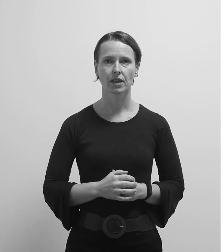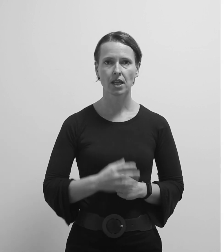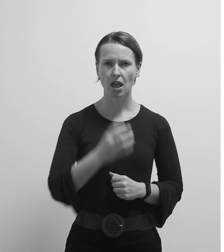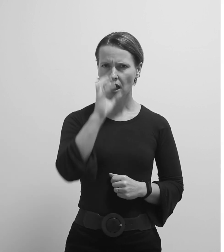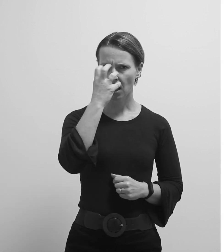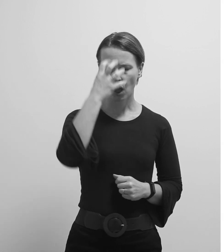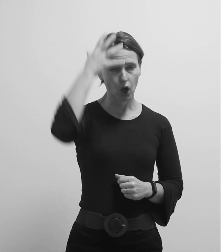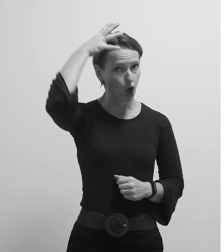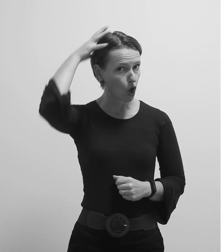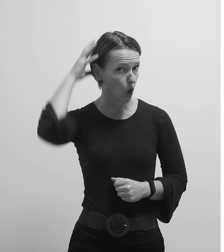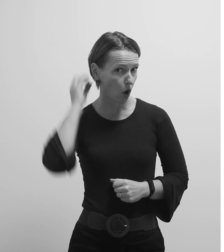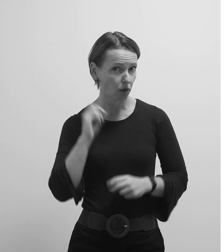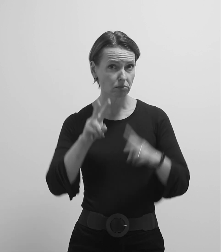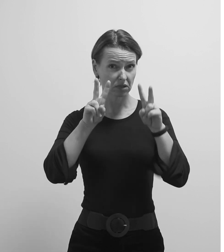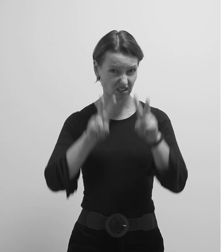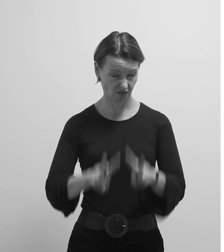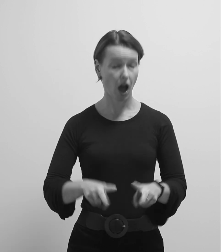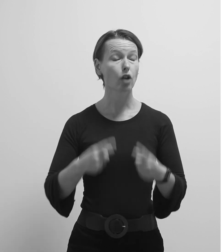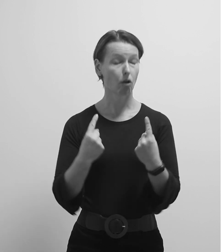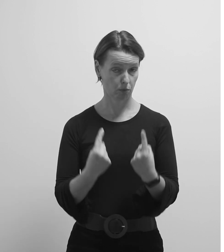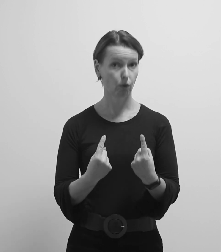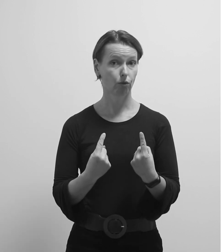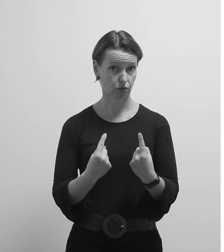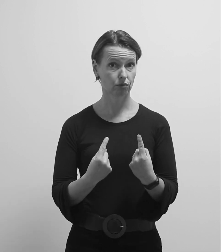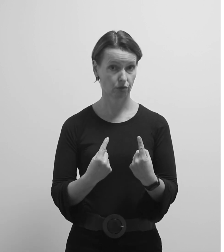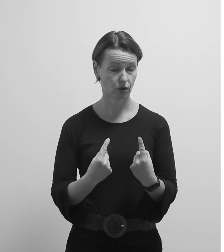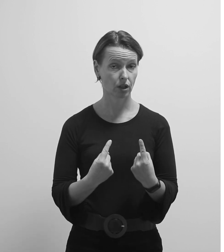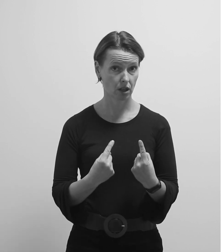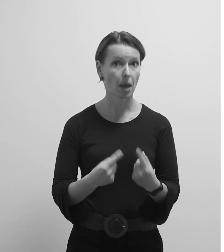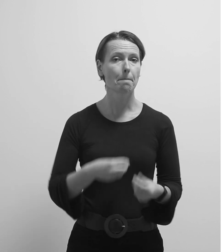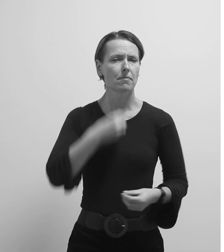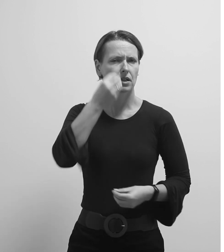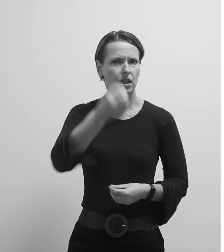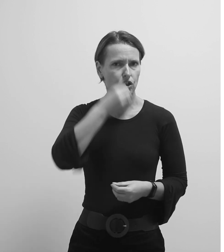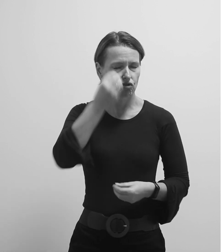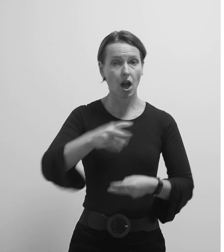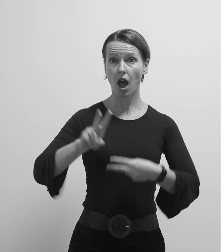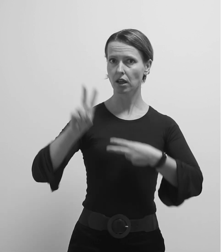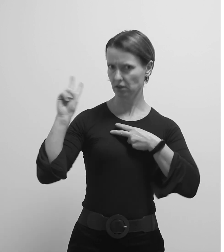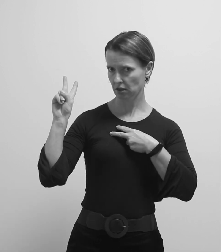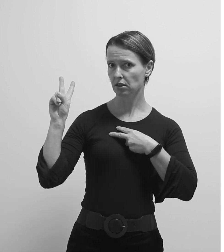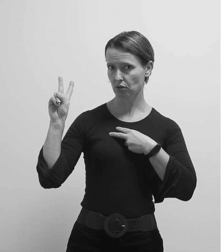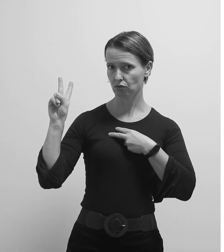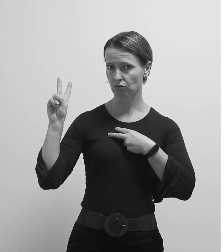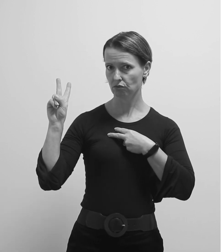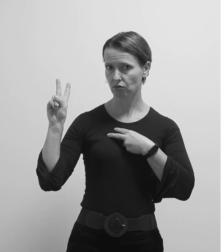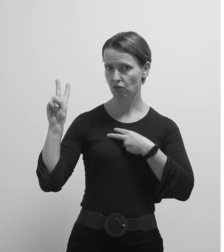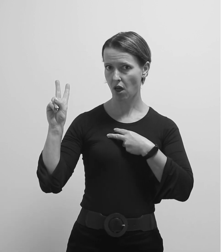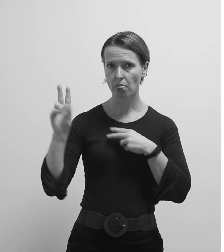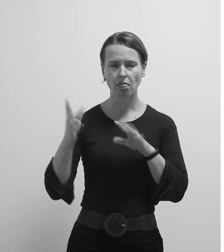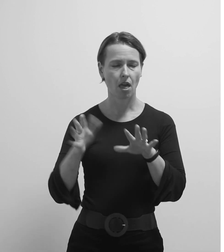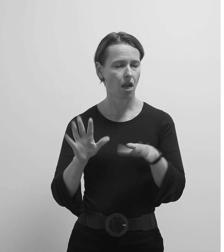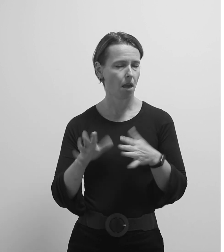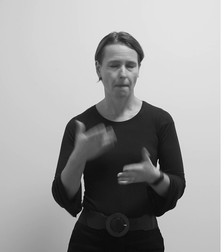Gnomovi postoje, a ova priča je istinita. Ne mogu to